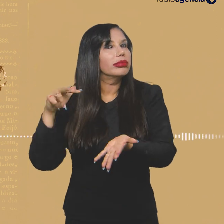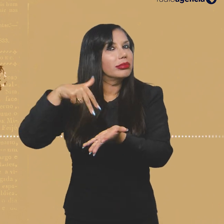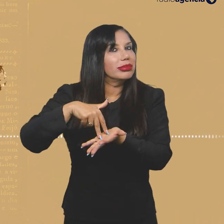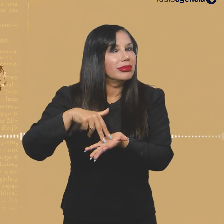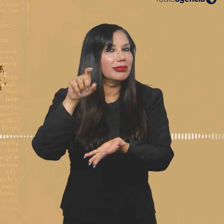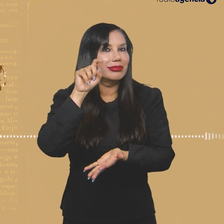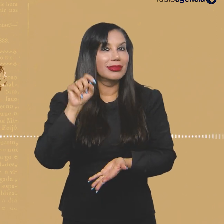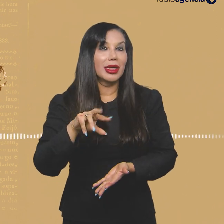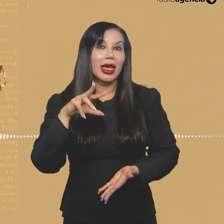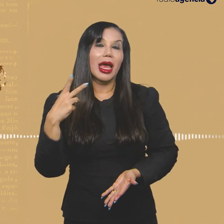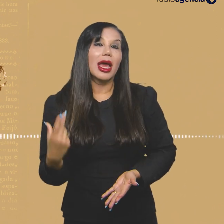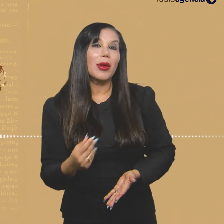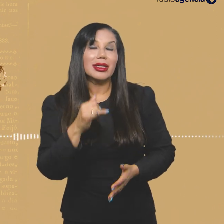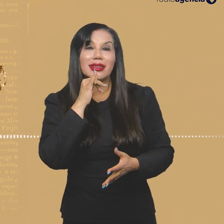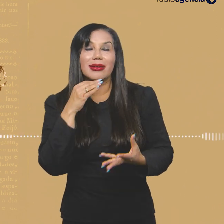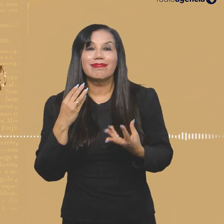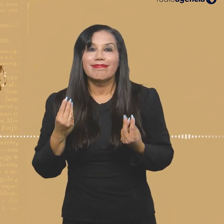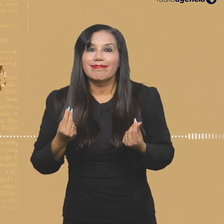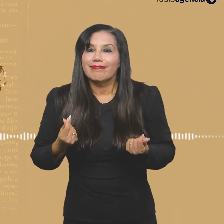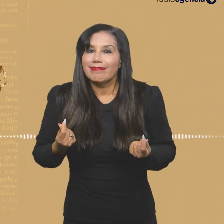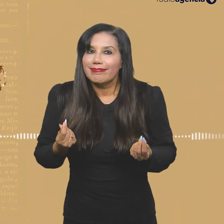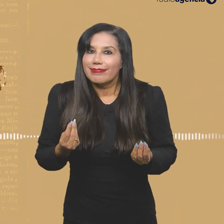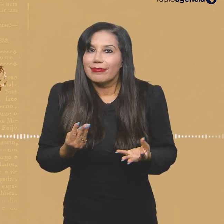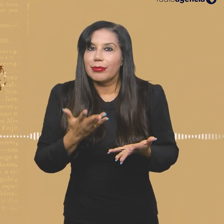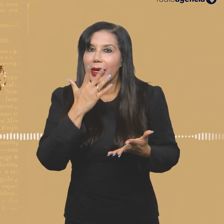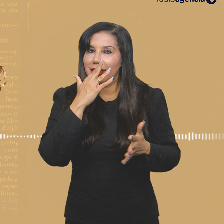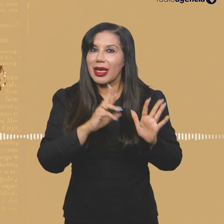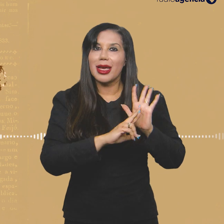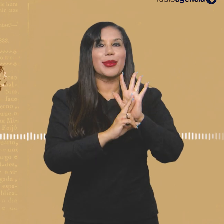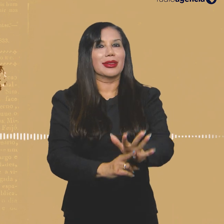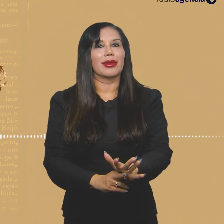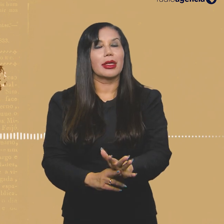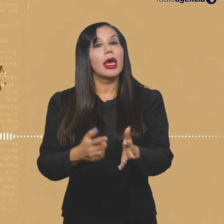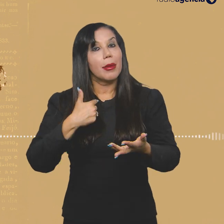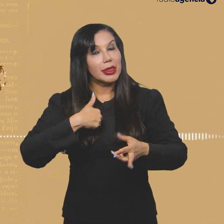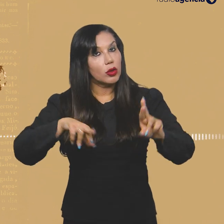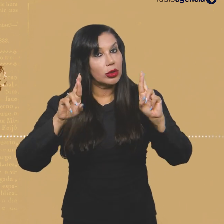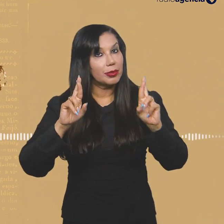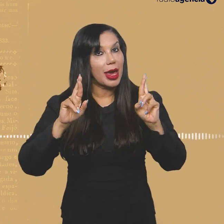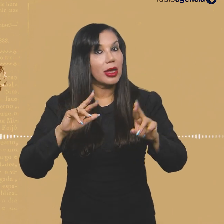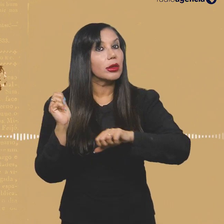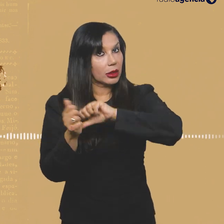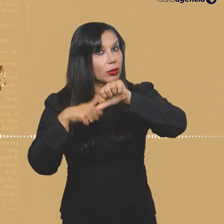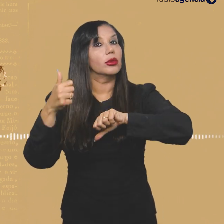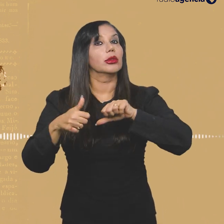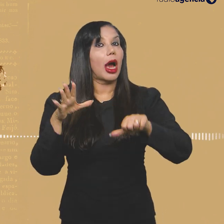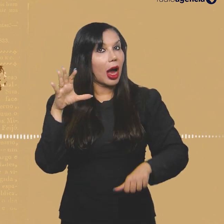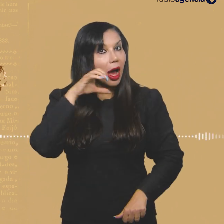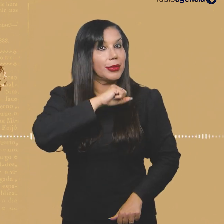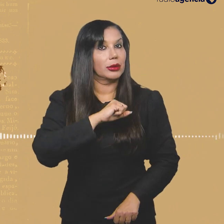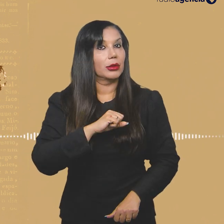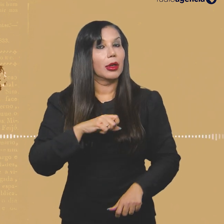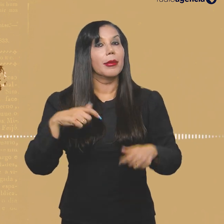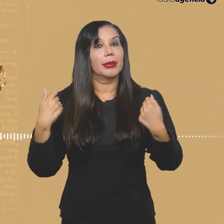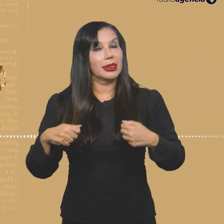a gente está? Eu acho que a gente está num lugar do tensionamento e da representatividade. E eu espero que esse lugar mude